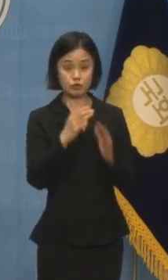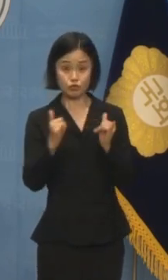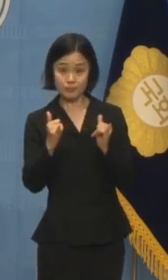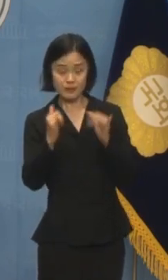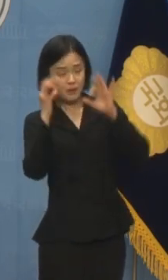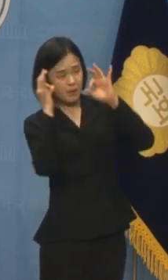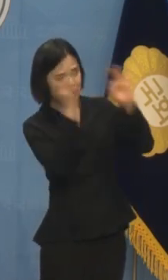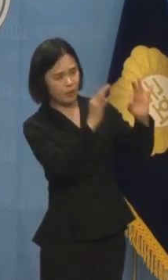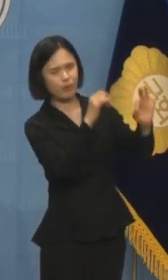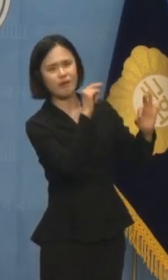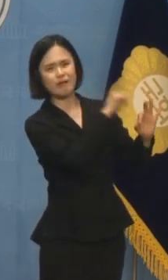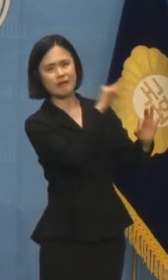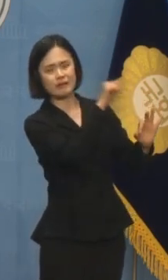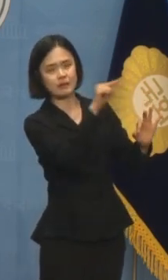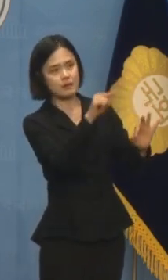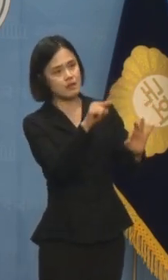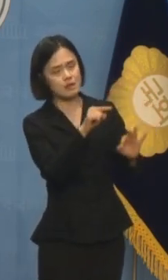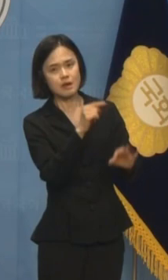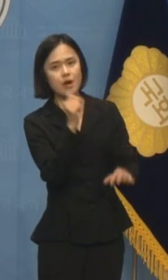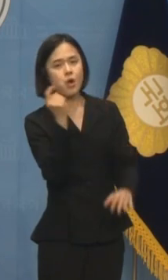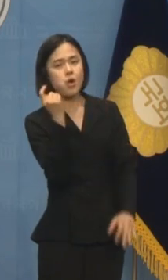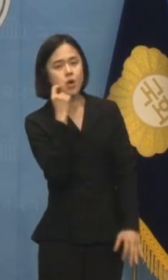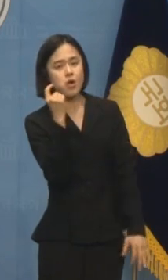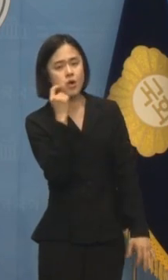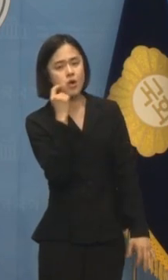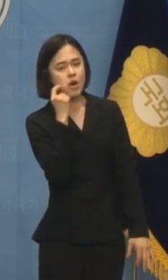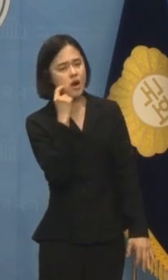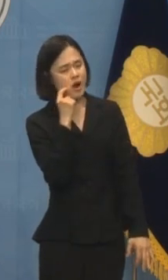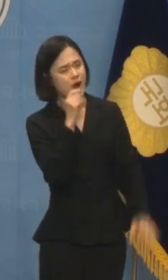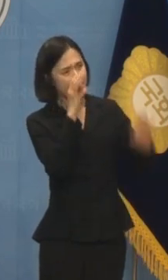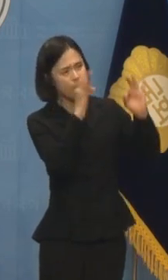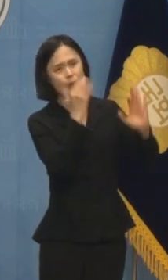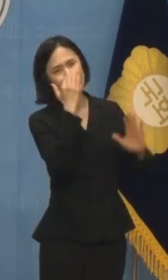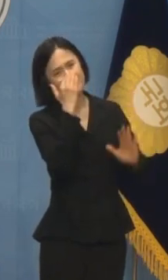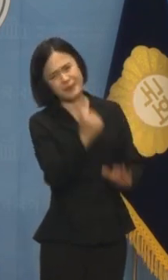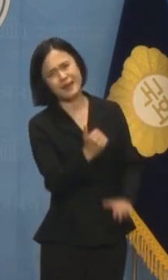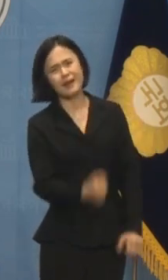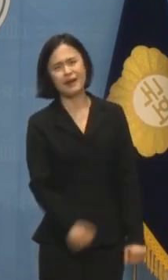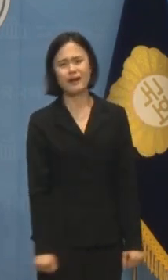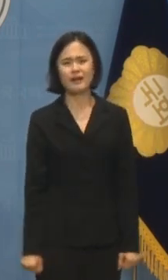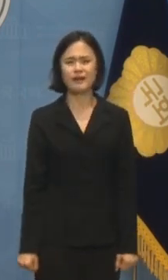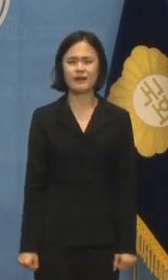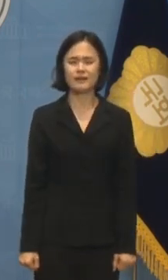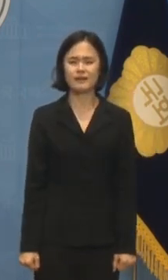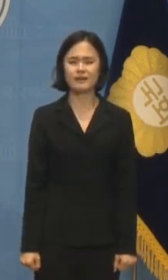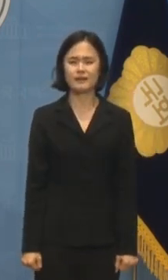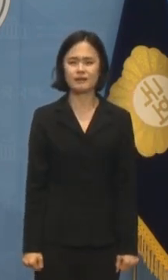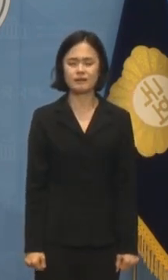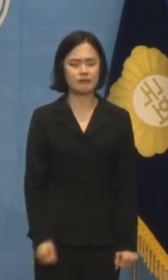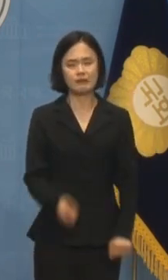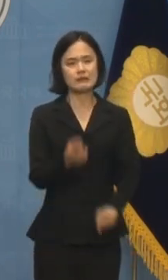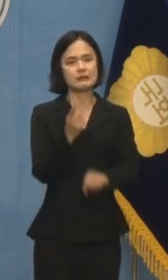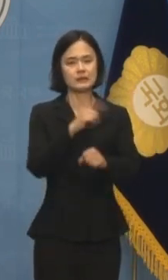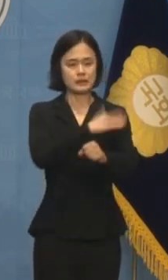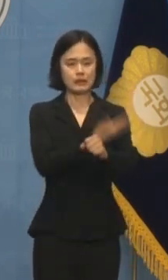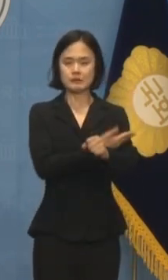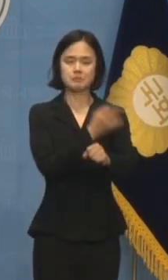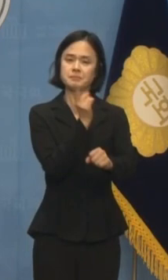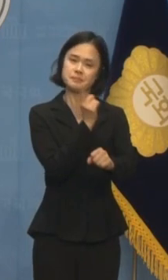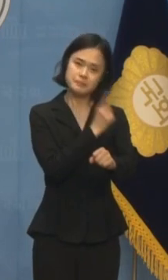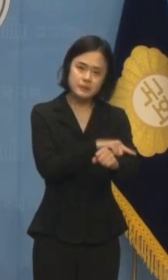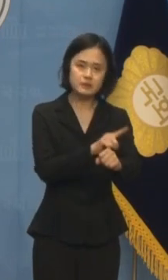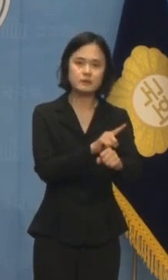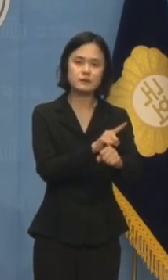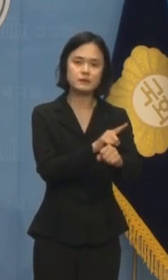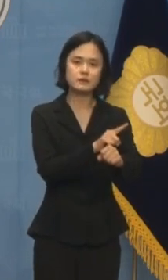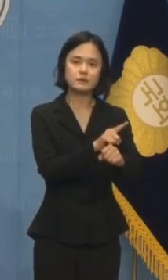지겹도록 들어왔습니다. 약발이 다한 거짓말로 무능하고 무책임한 국정에 쏠린 국민의